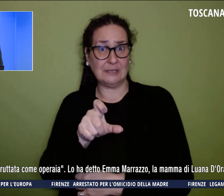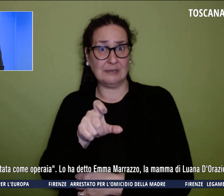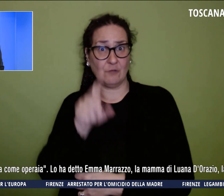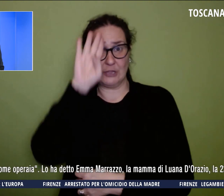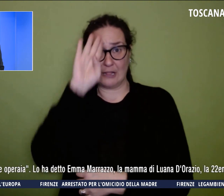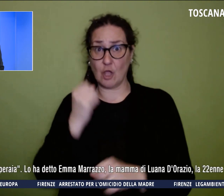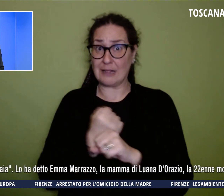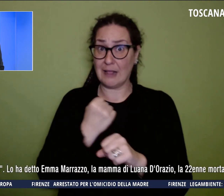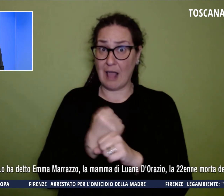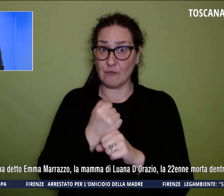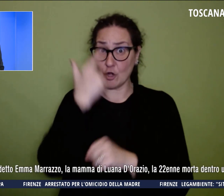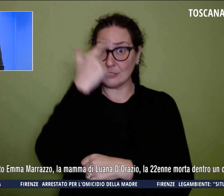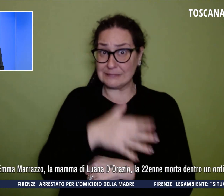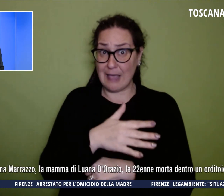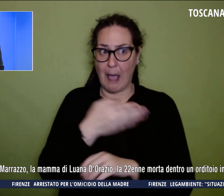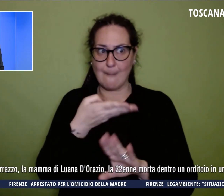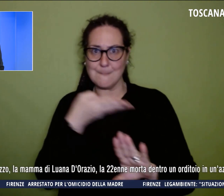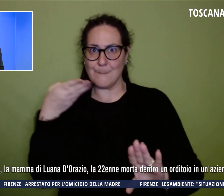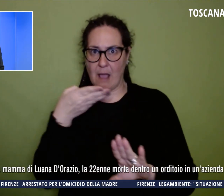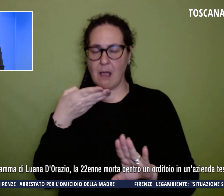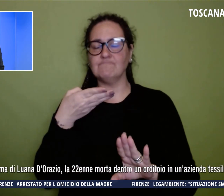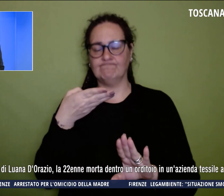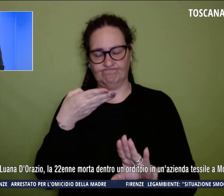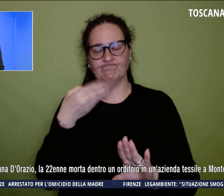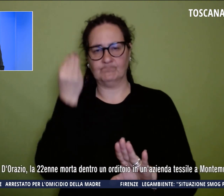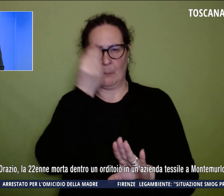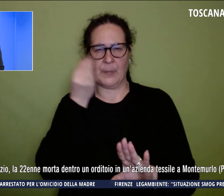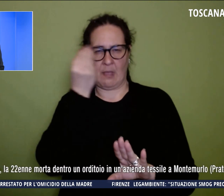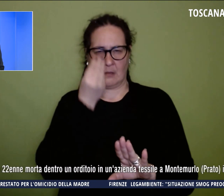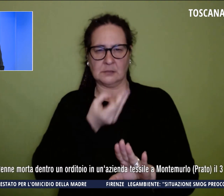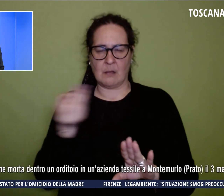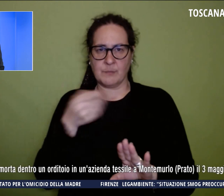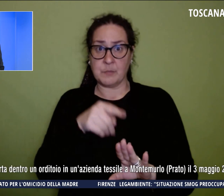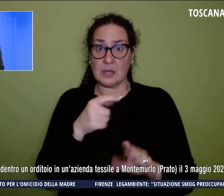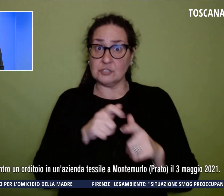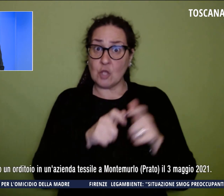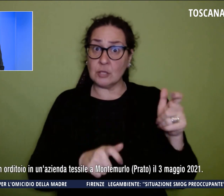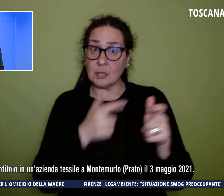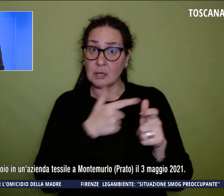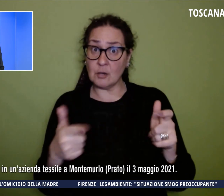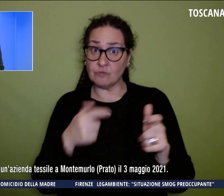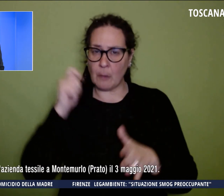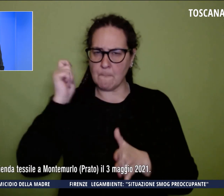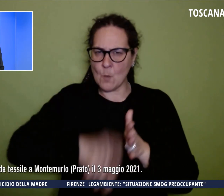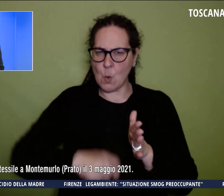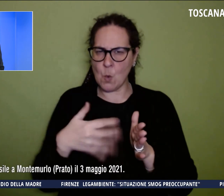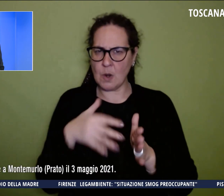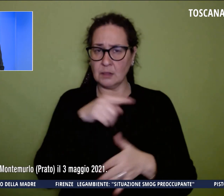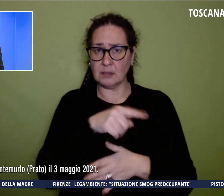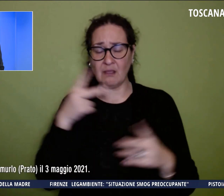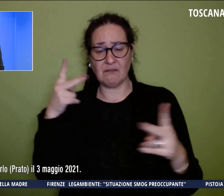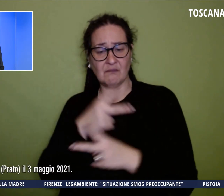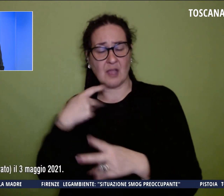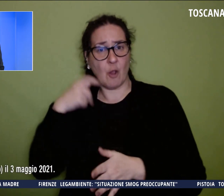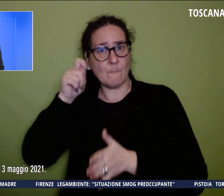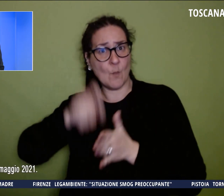Per scontrini non emessi fanno multe molto salate. Vogliamo ricordare che per mia figlia hanno fatto 10.300 euro di multa